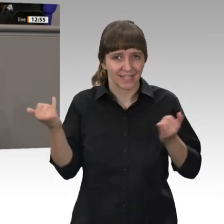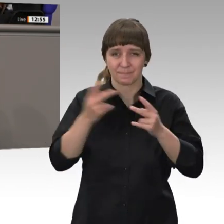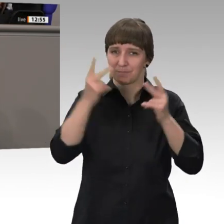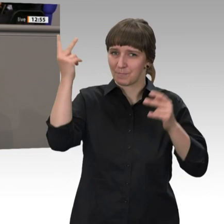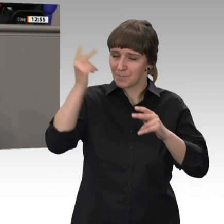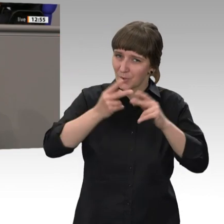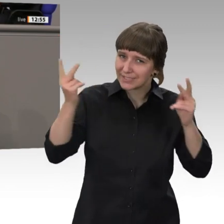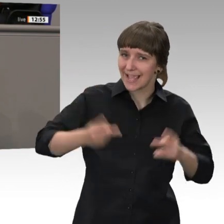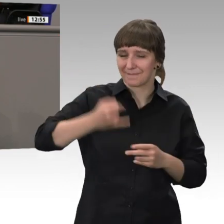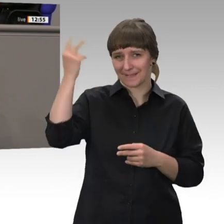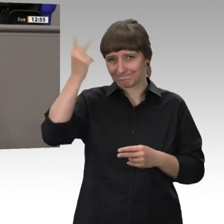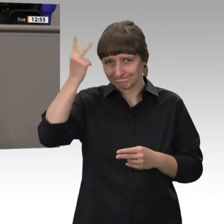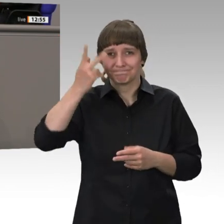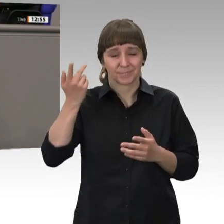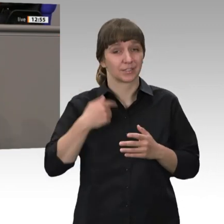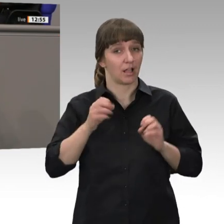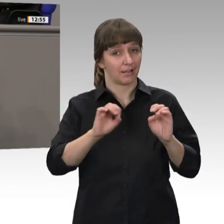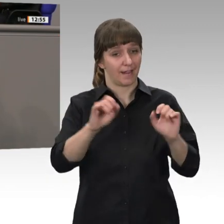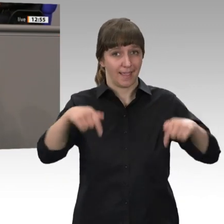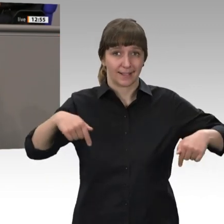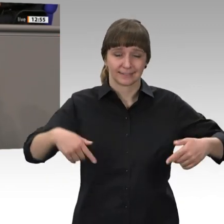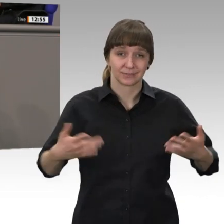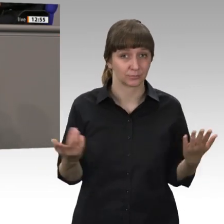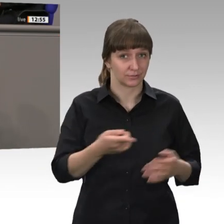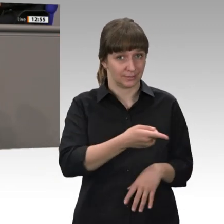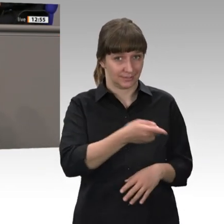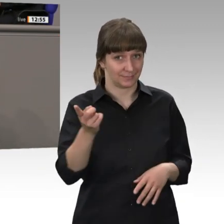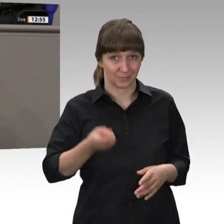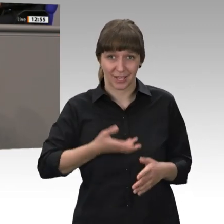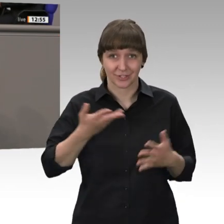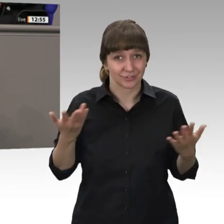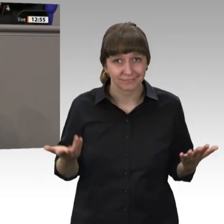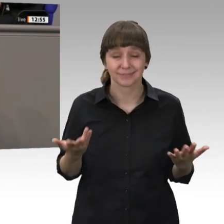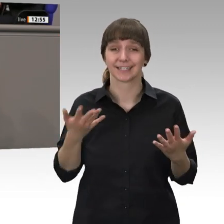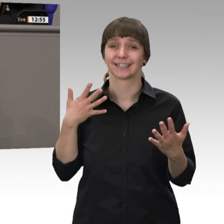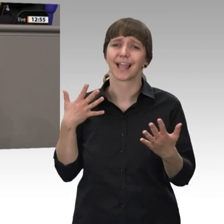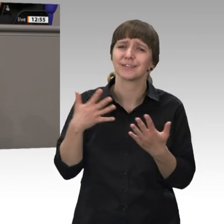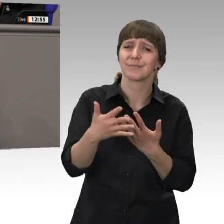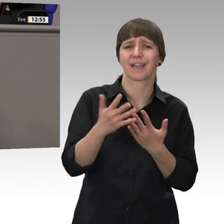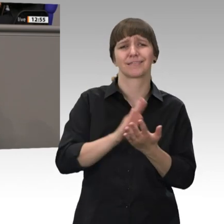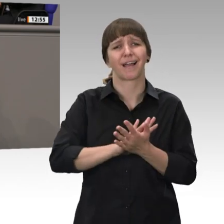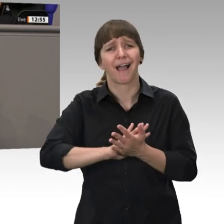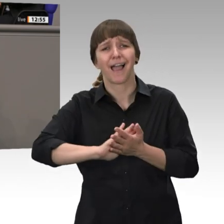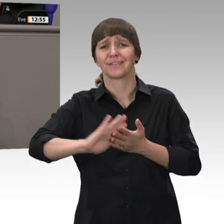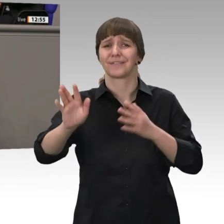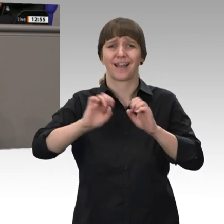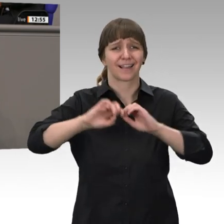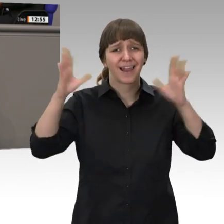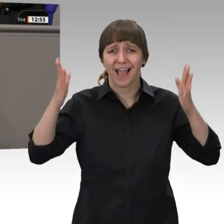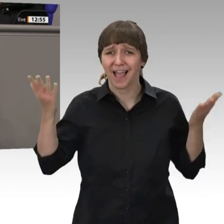Es wird Sie wenig überraschen. Transparent, einfach, klar hat die grüne Garantierente